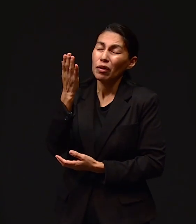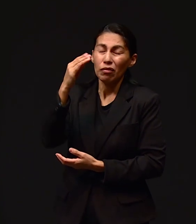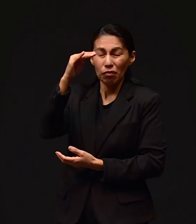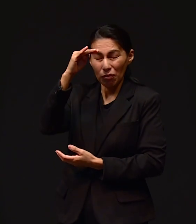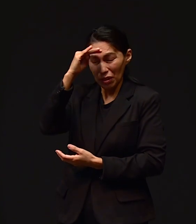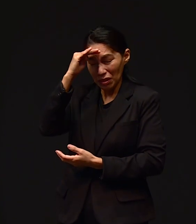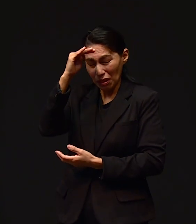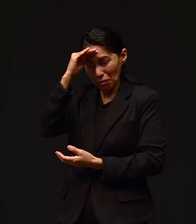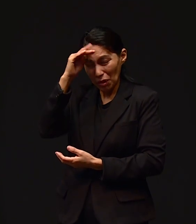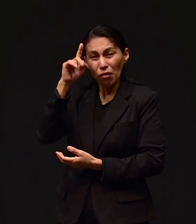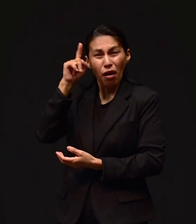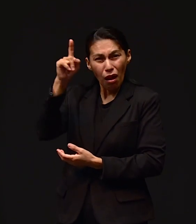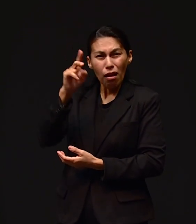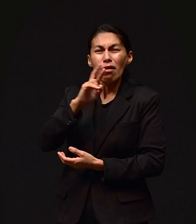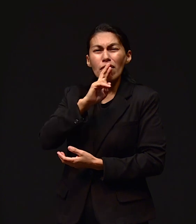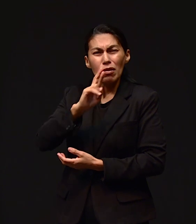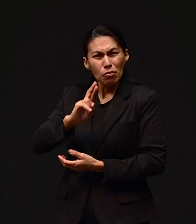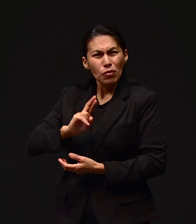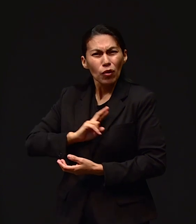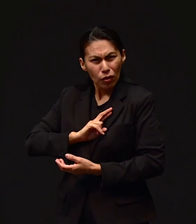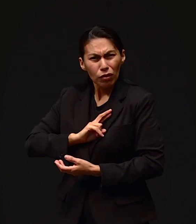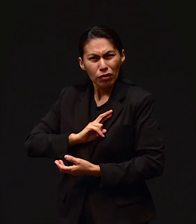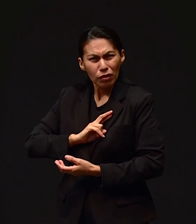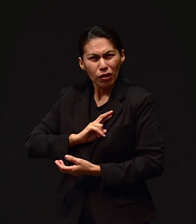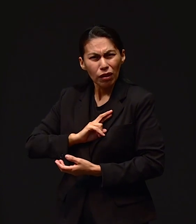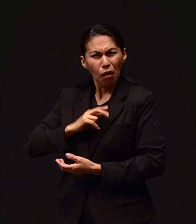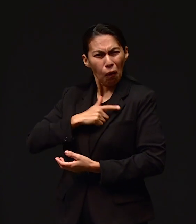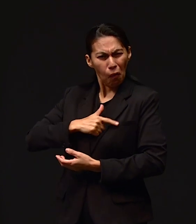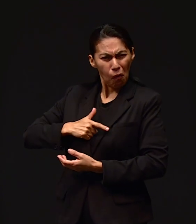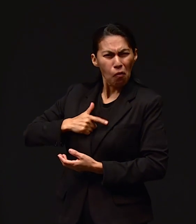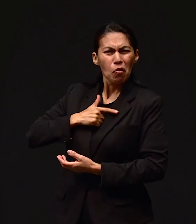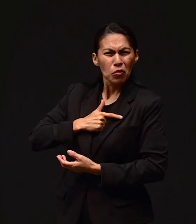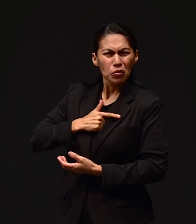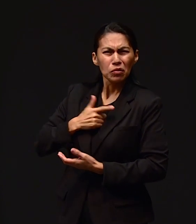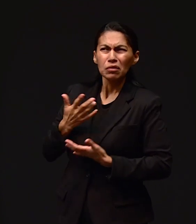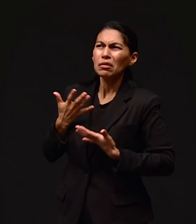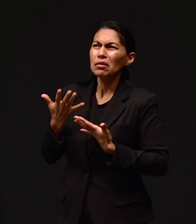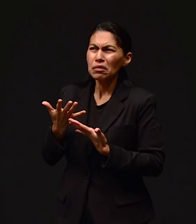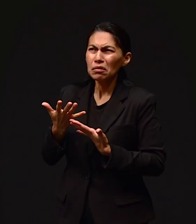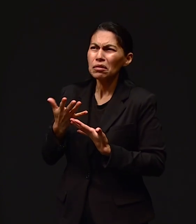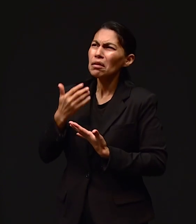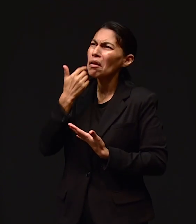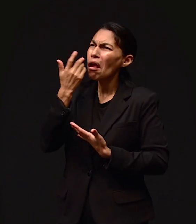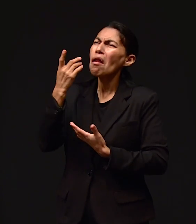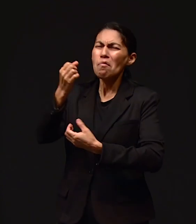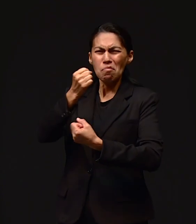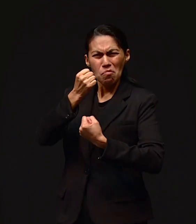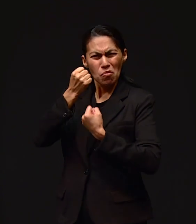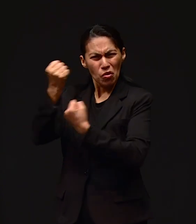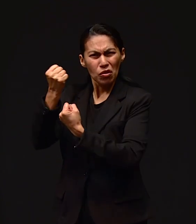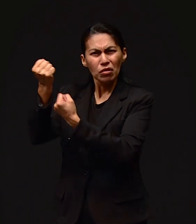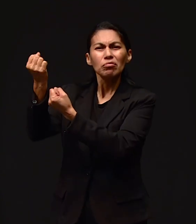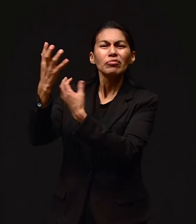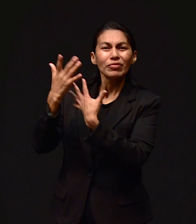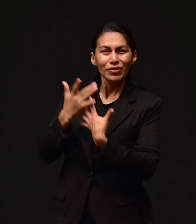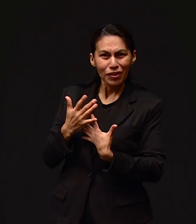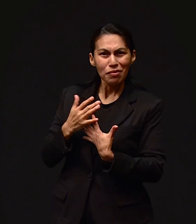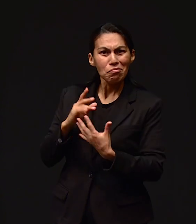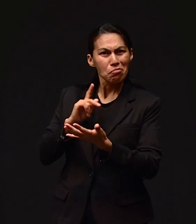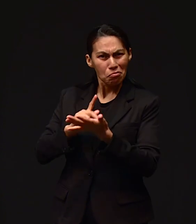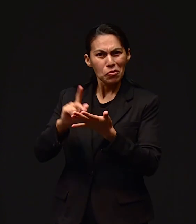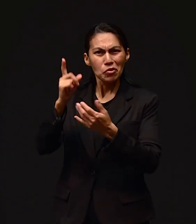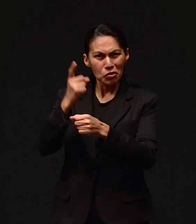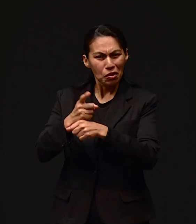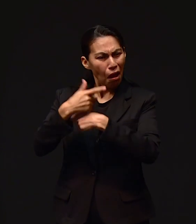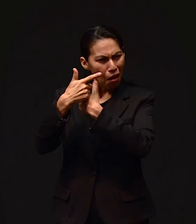peticiones O simplemente Nuestros pensamientos O simplemente Nuestros gustos Y deseos Con poder Con forma